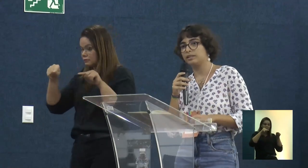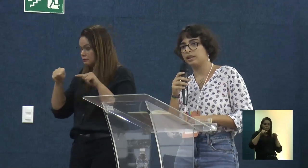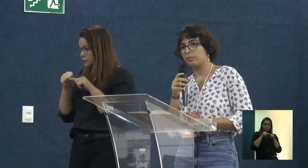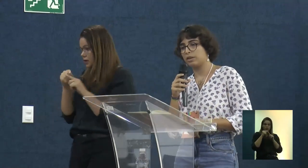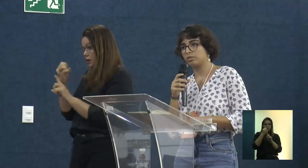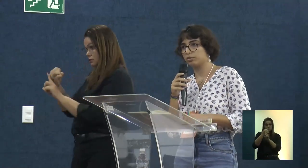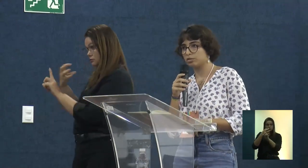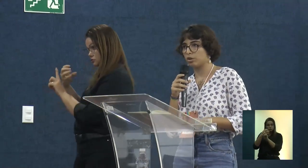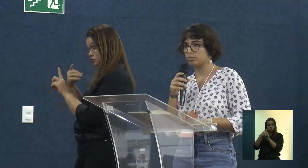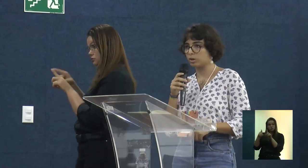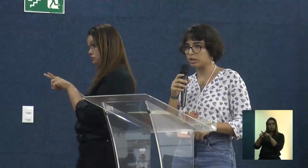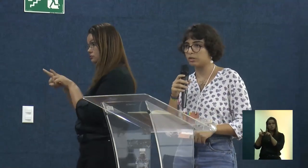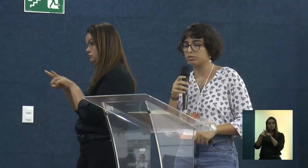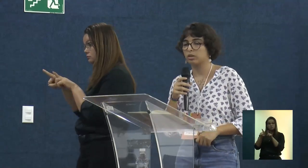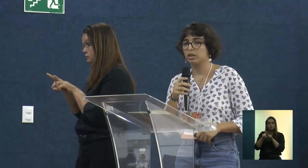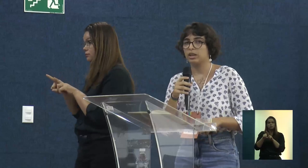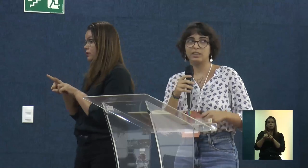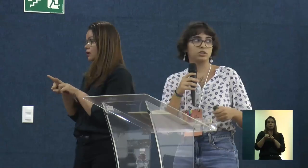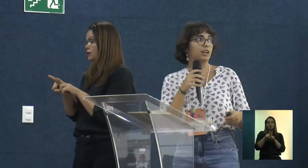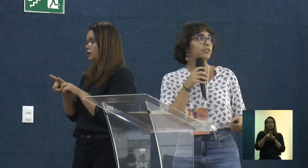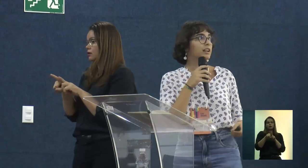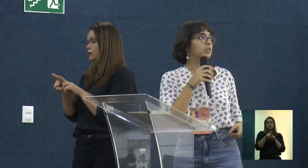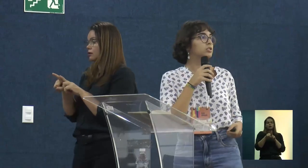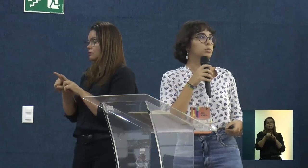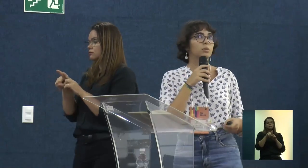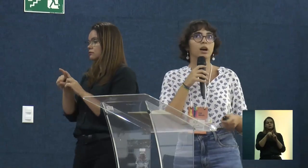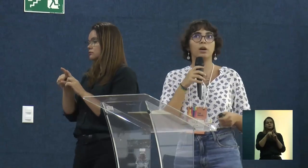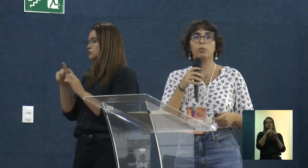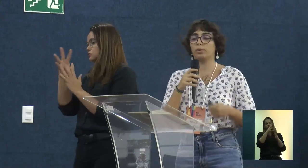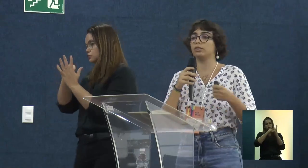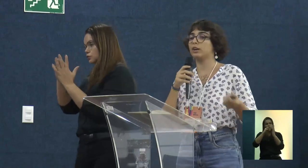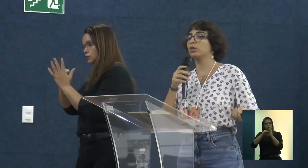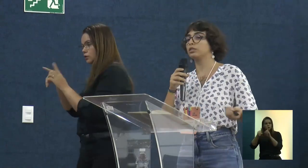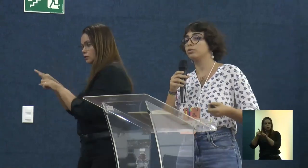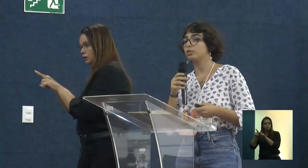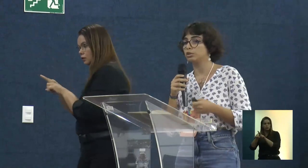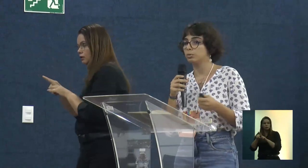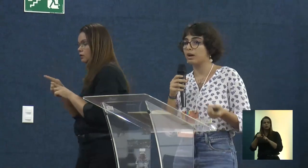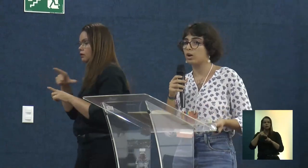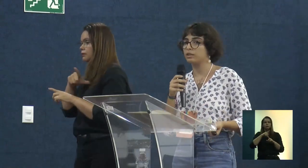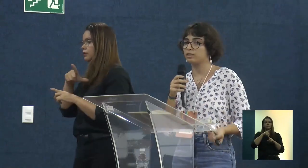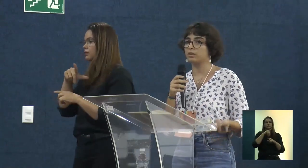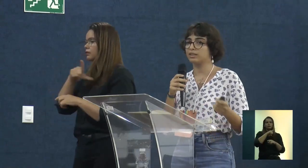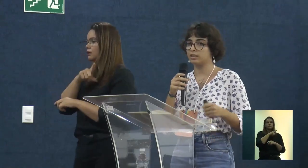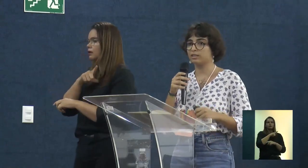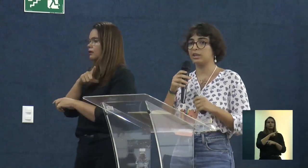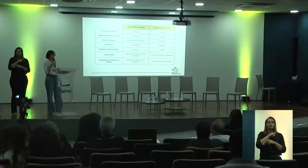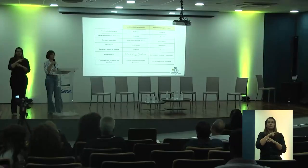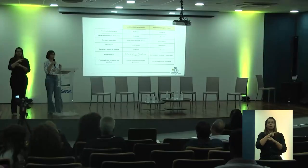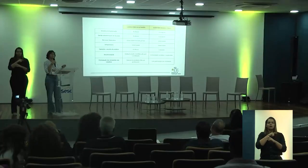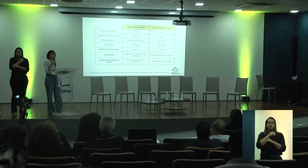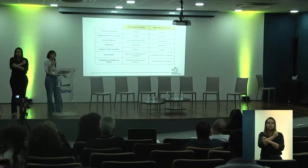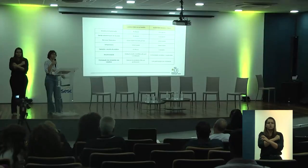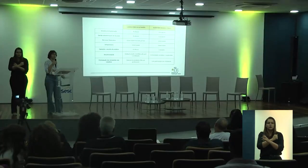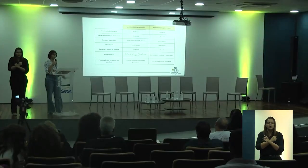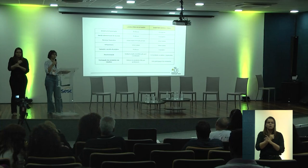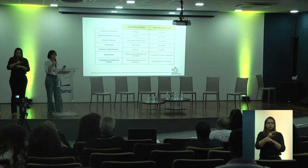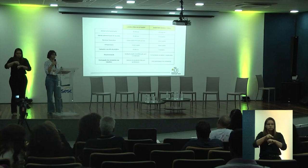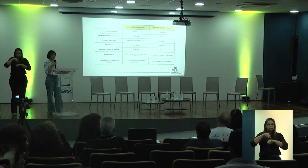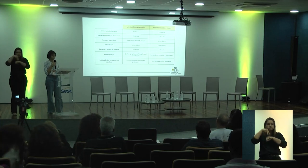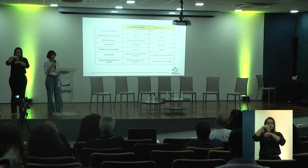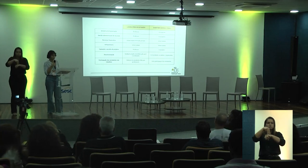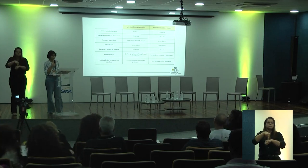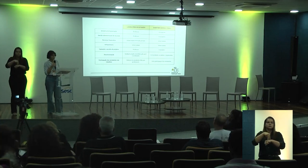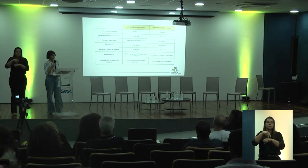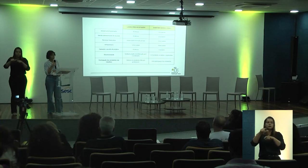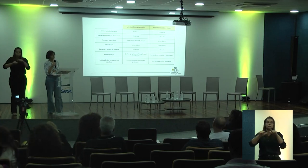e, precisamente, dos escritórios modelos. E a gente está falando de um protagonismo estudantil maior em cima das iniciativas e dos trabalhos que